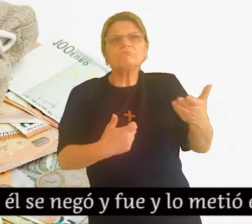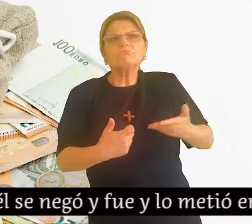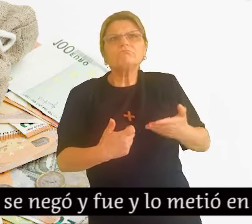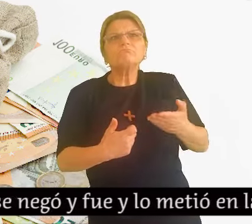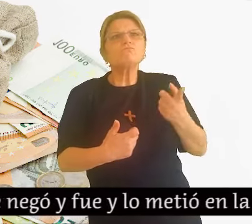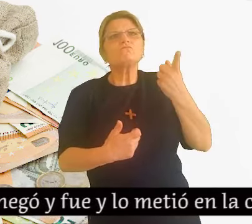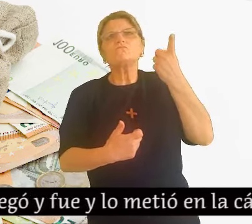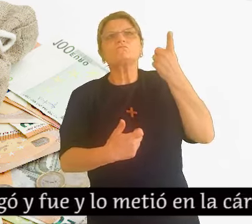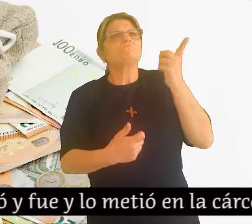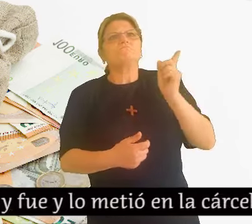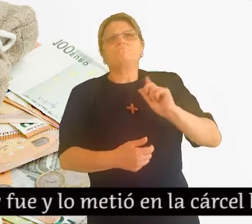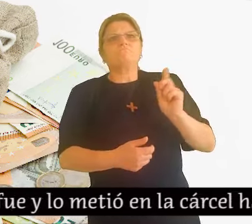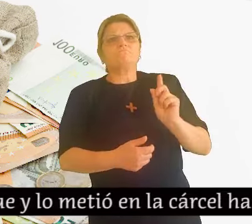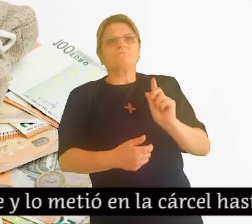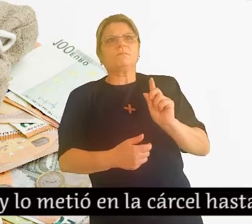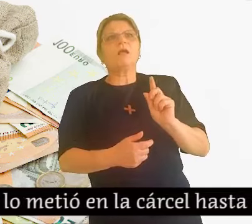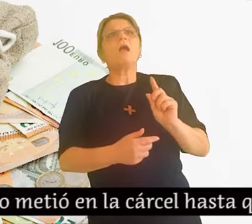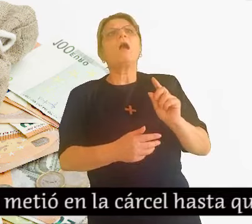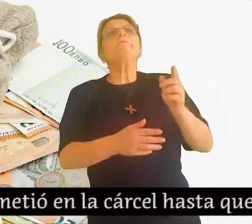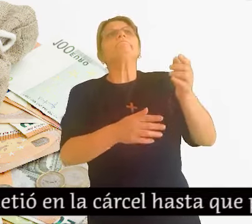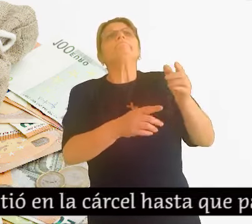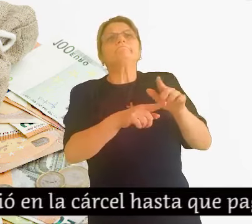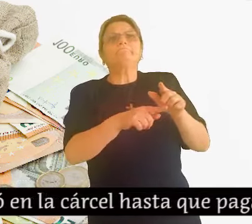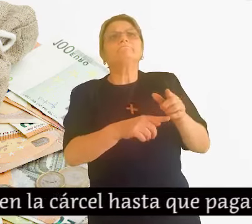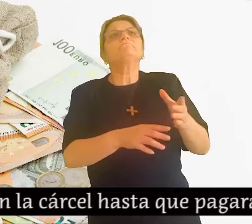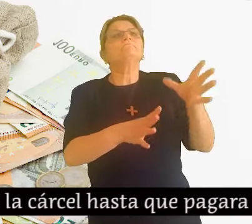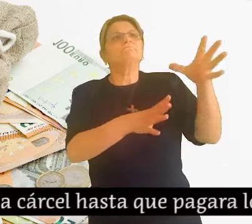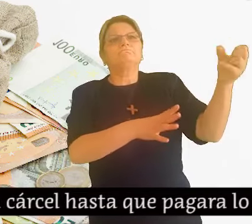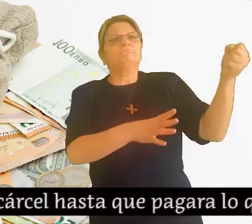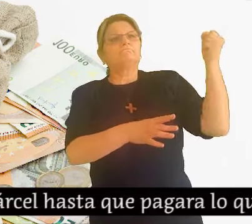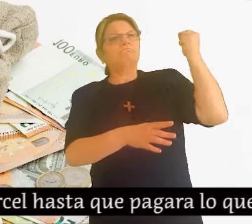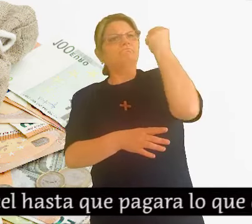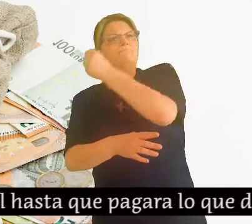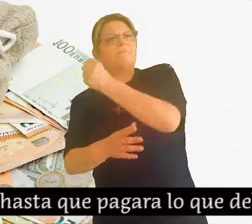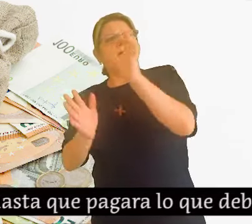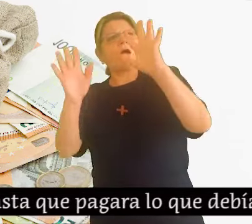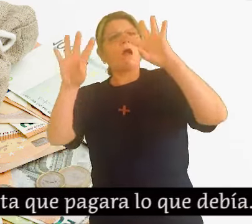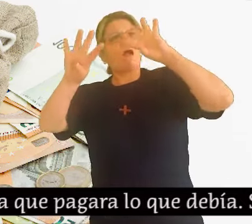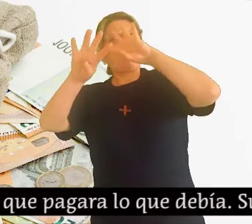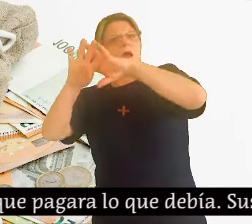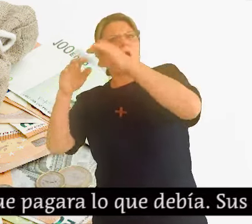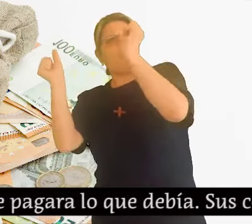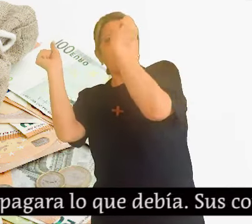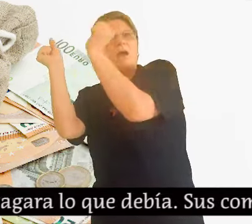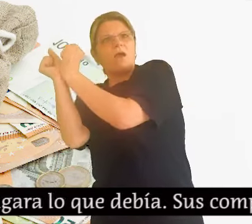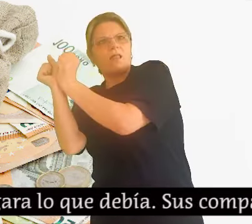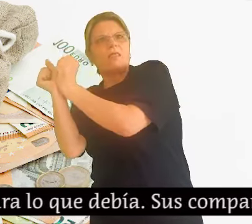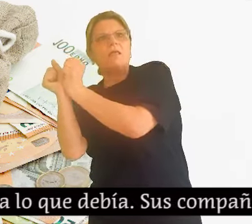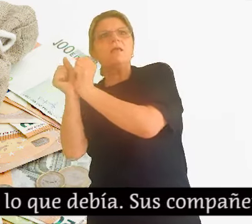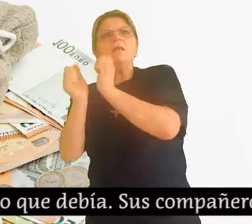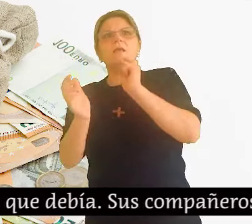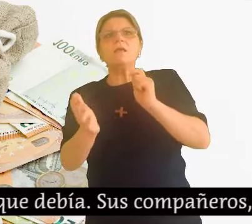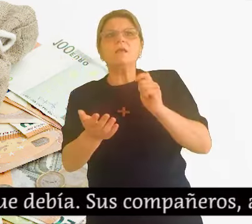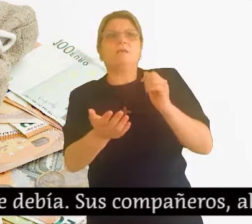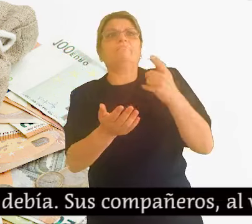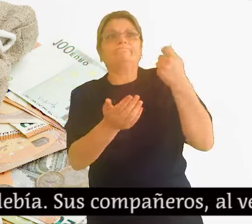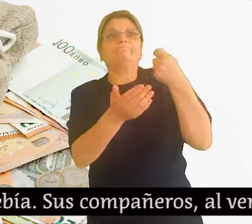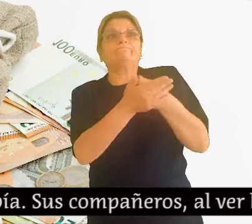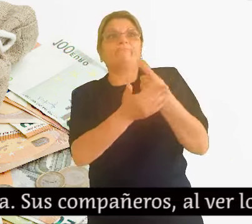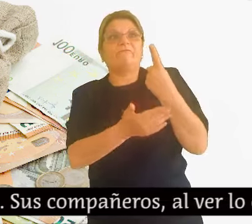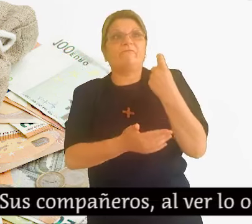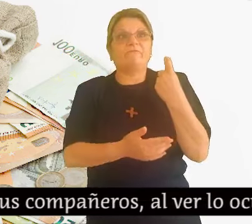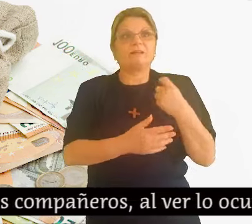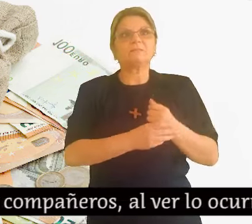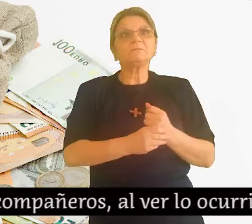ió en la cárcel hasta que pagara lo que debía. Sus compañeros, al ver lo ocurrido, quedaron constern